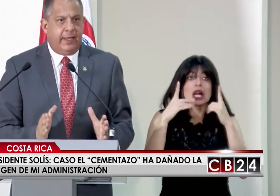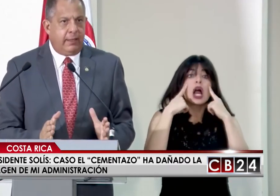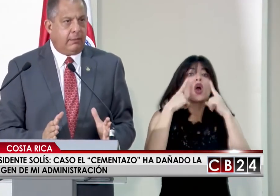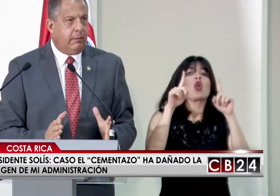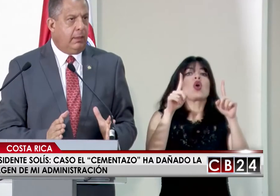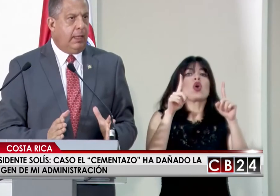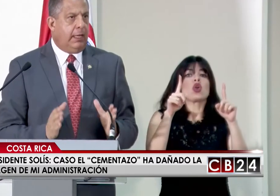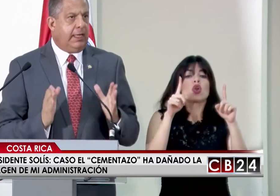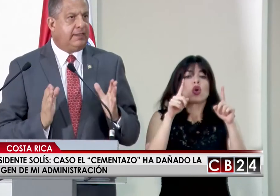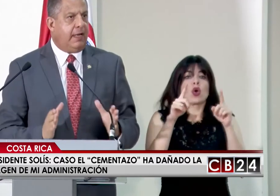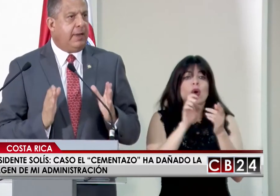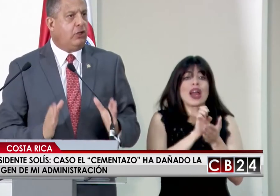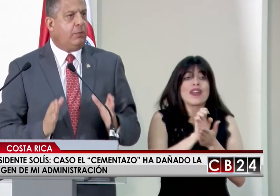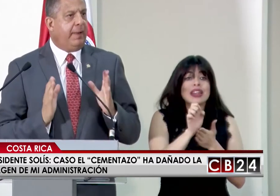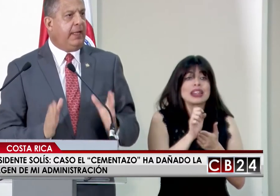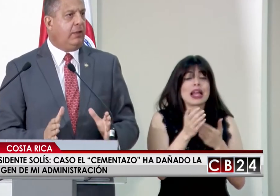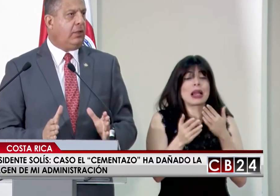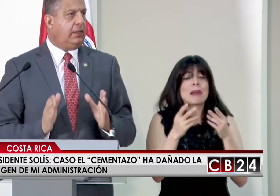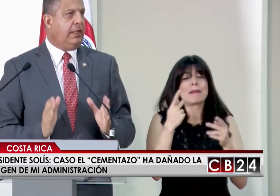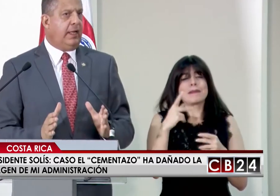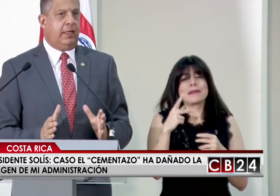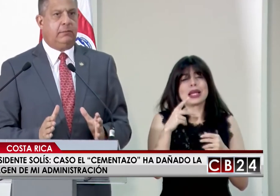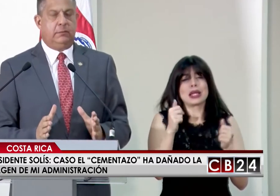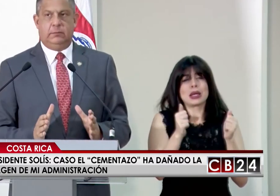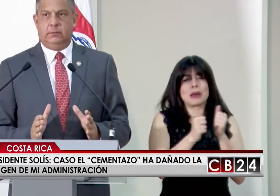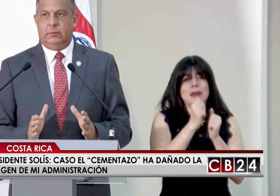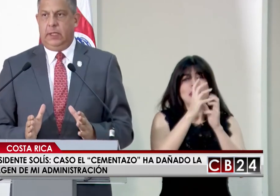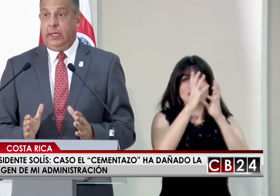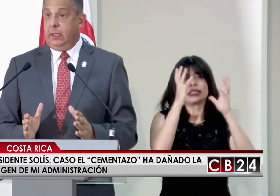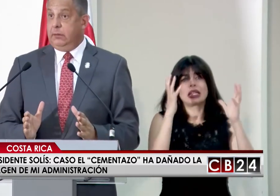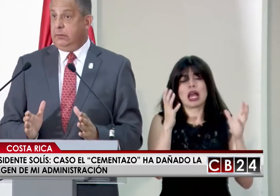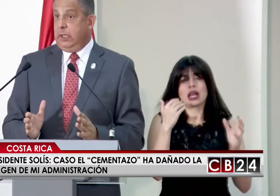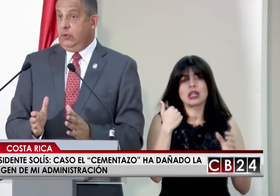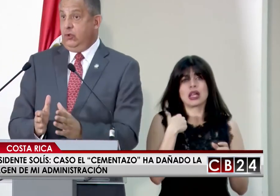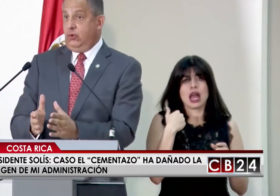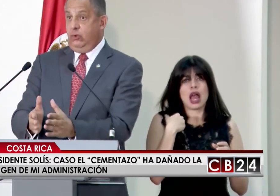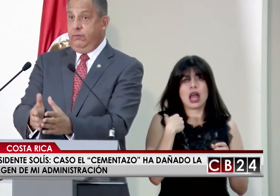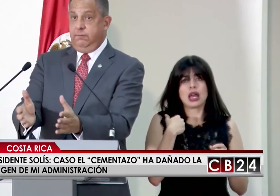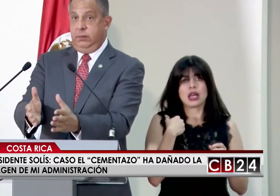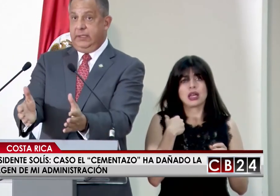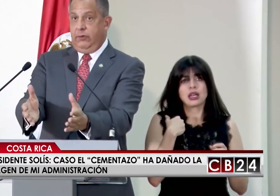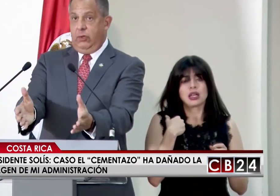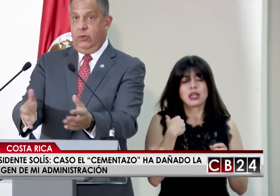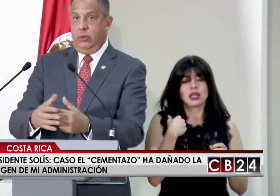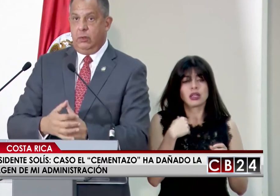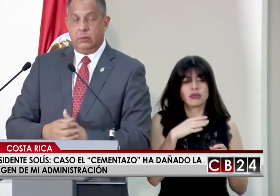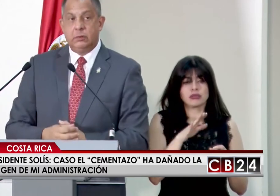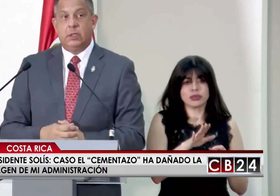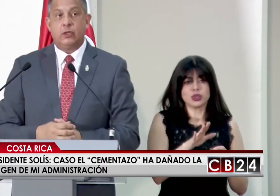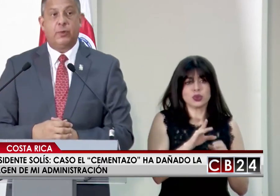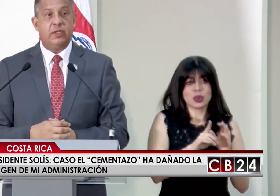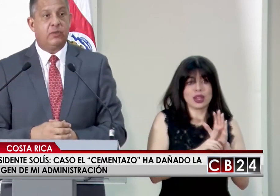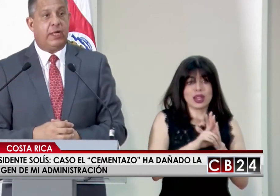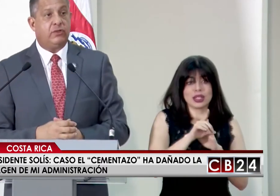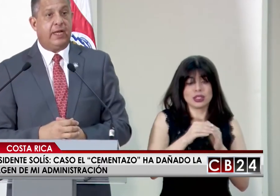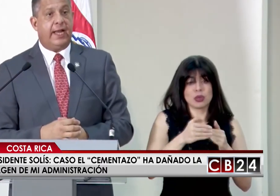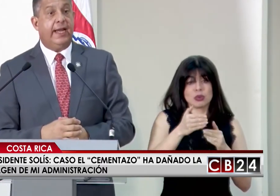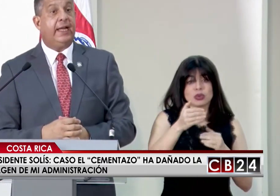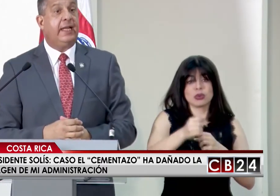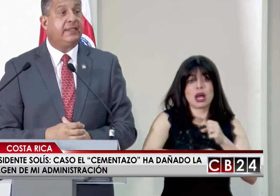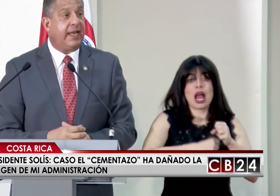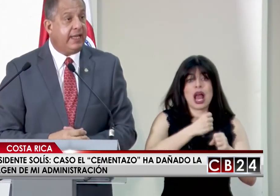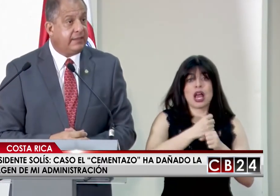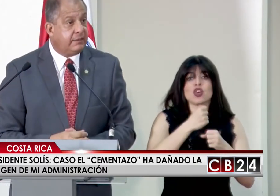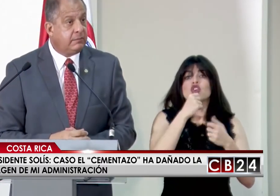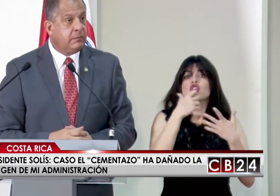logró evadir quizá el mayor peligro que tenía en su desarrollo de los próximos años, que